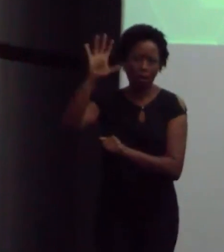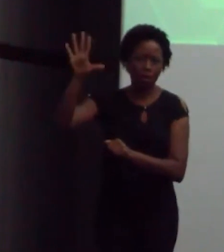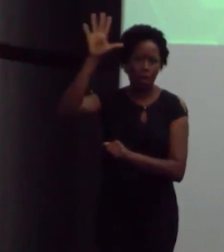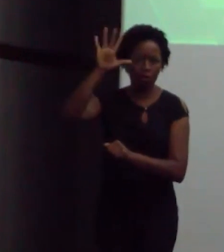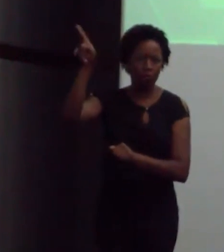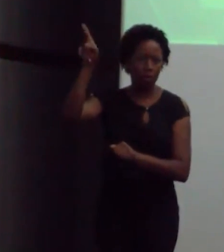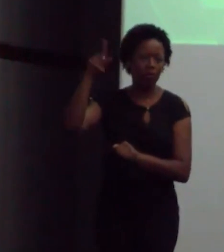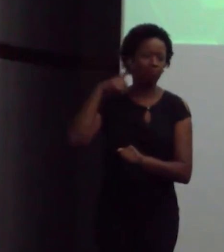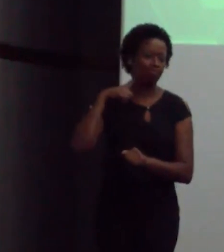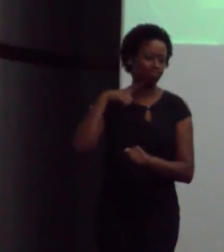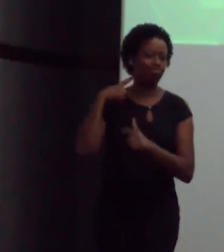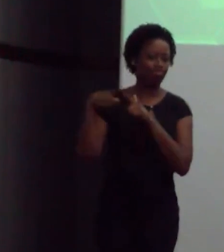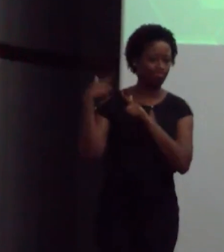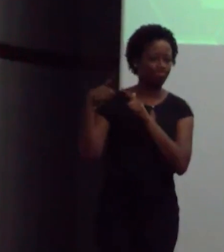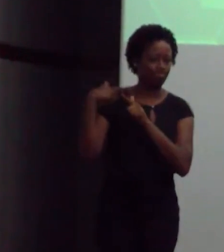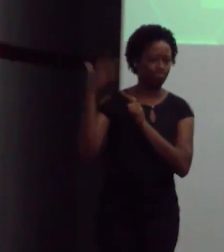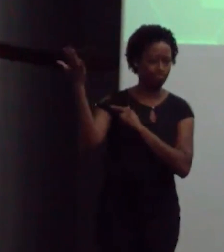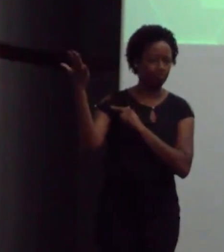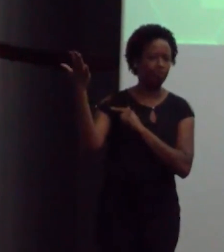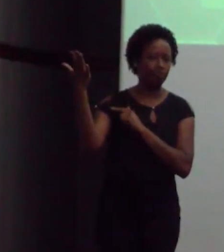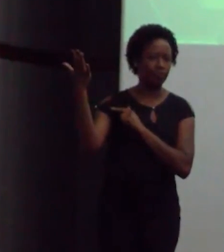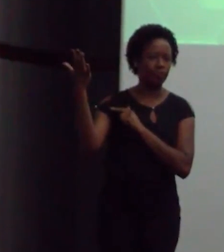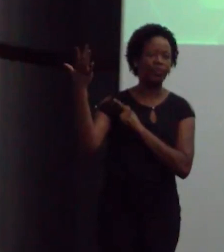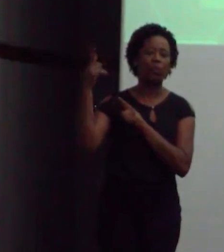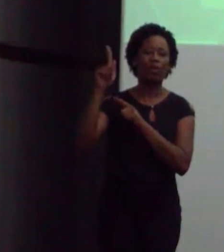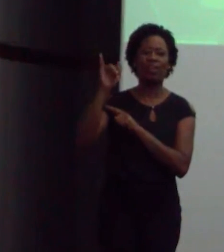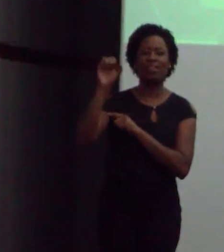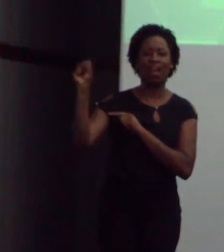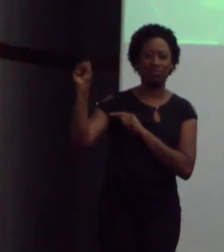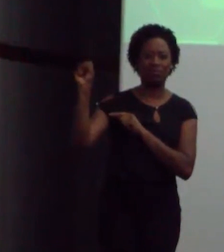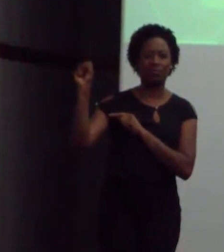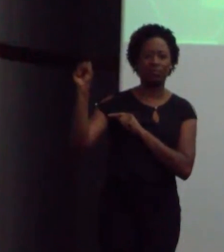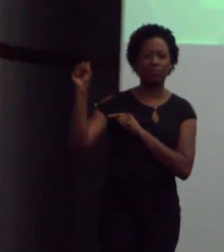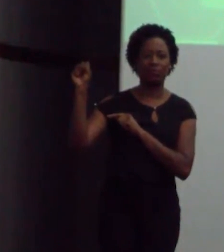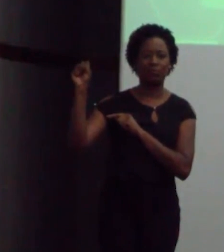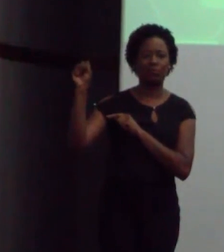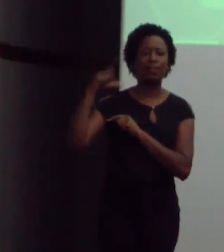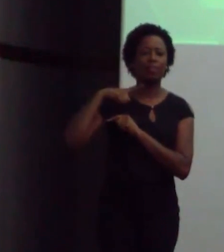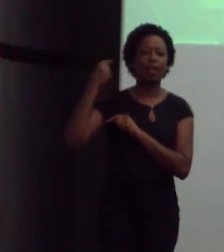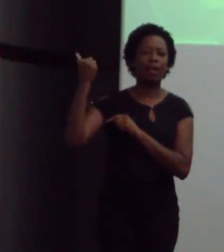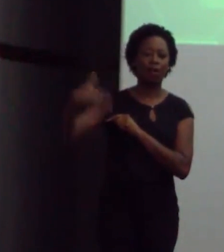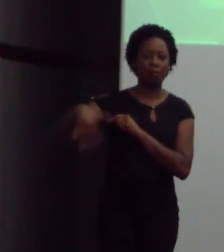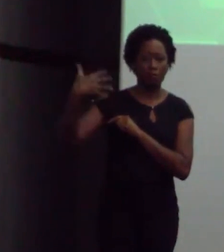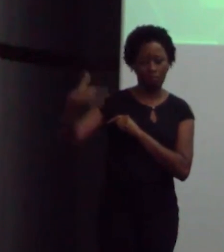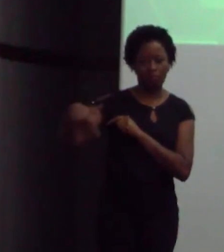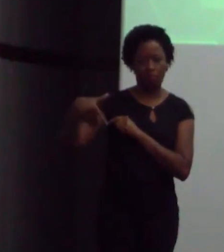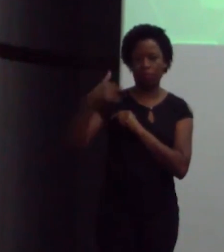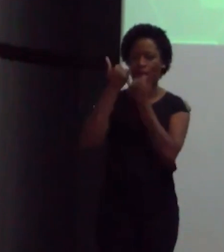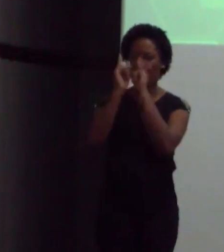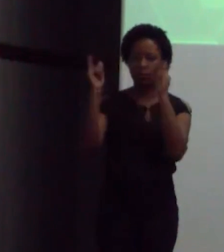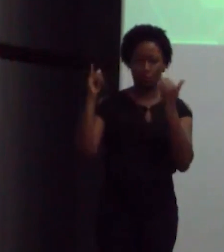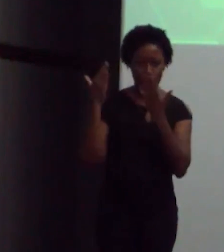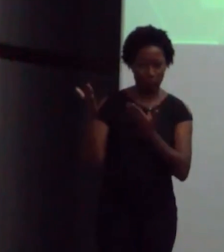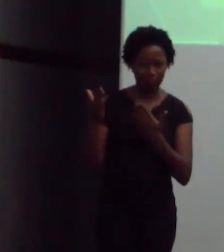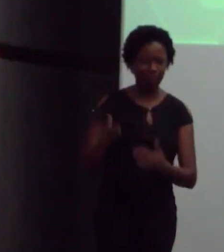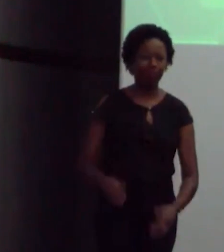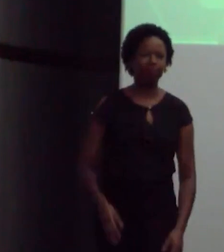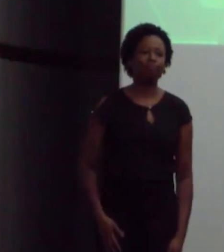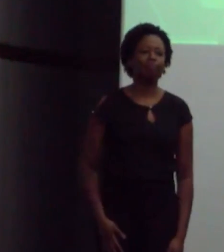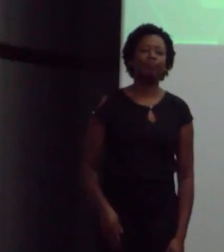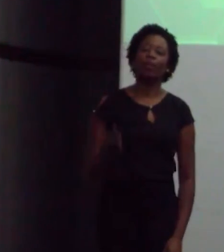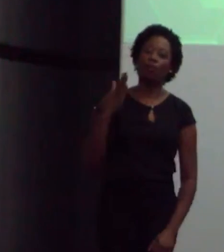O impacto que a questão, principalmente do gás, gerou no custo da energia. Quando a gente vai para